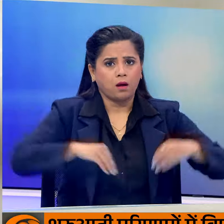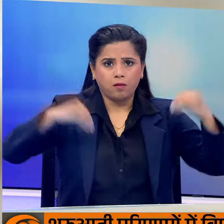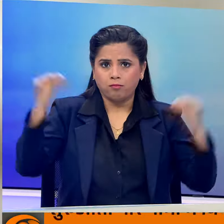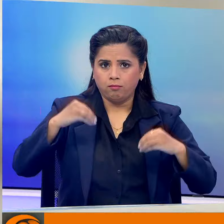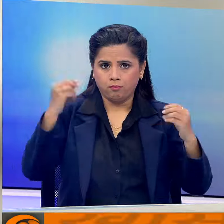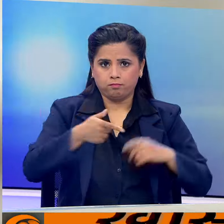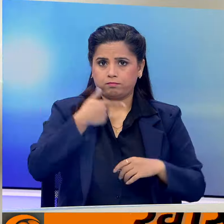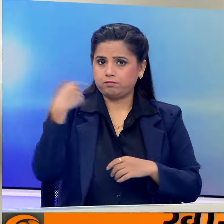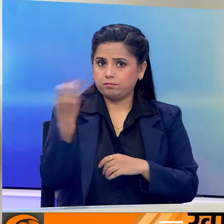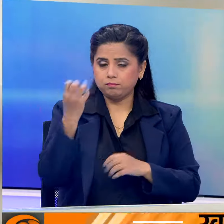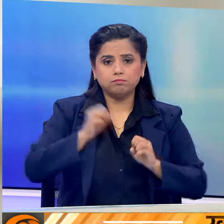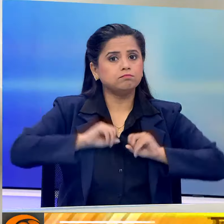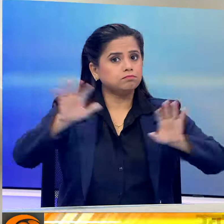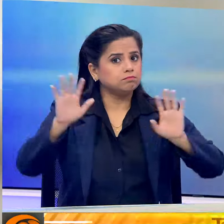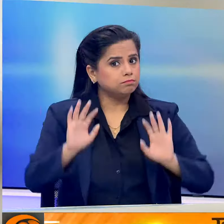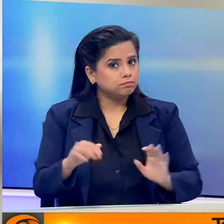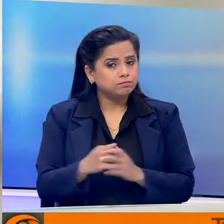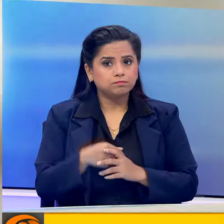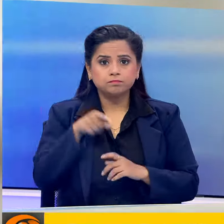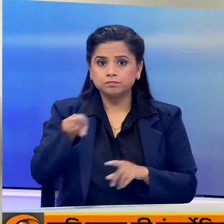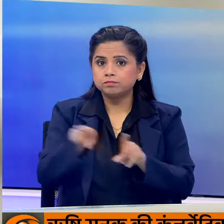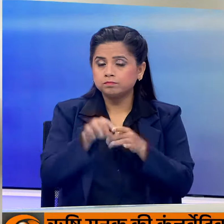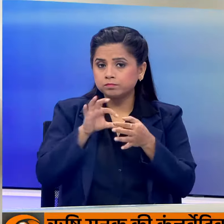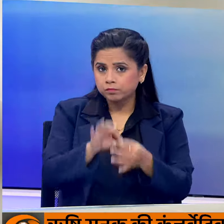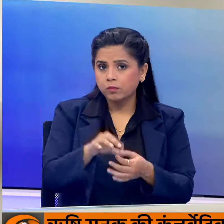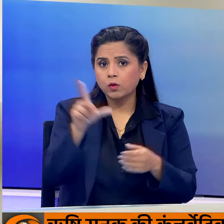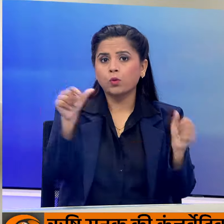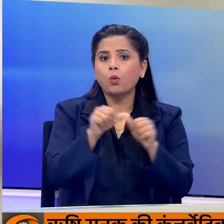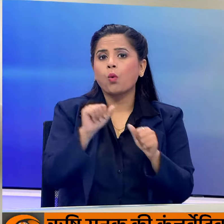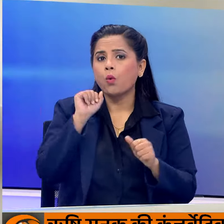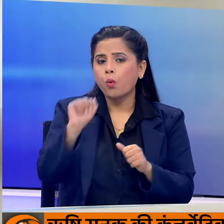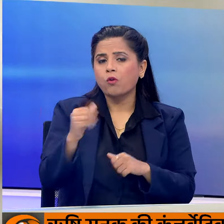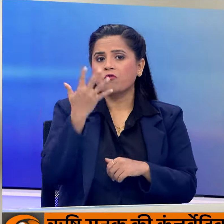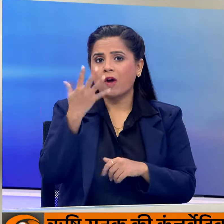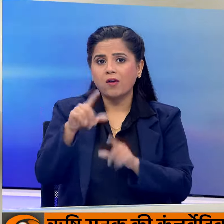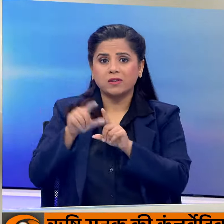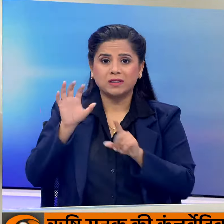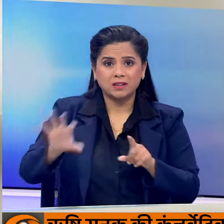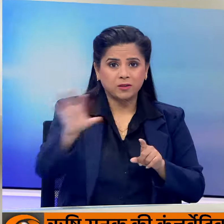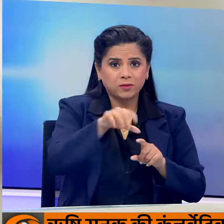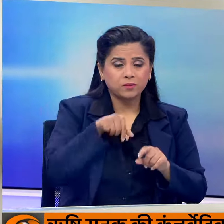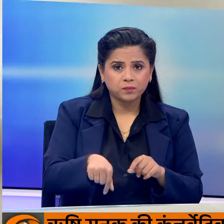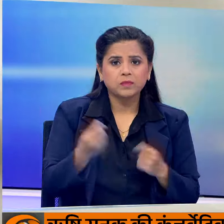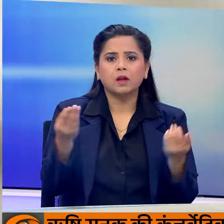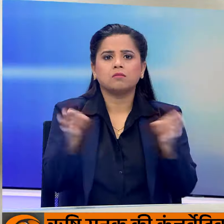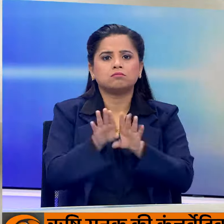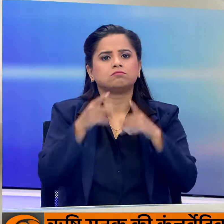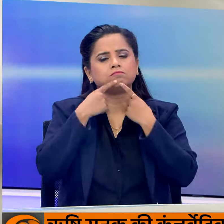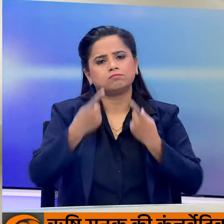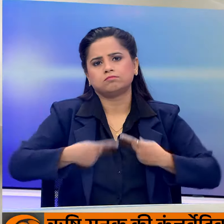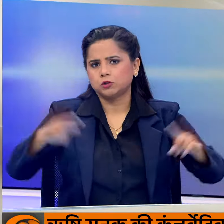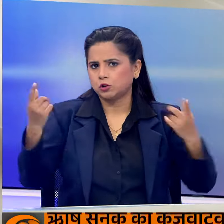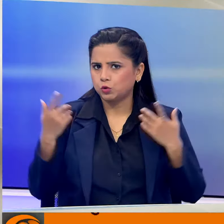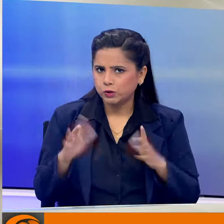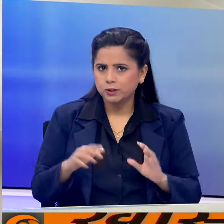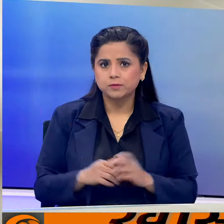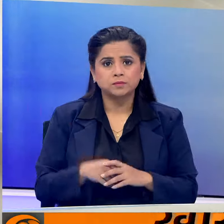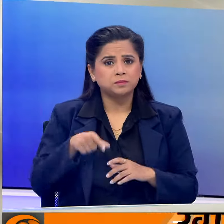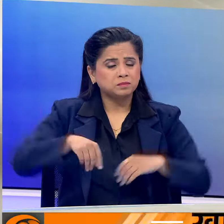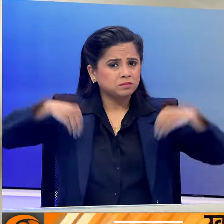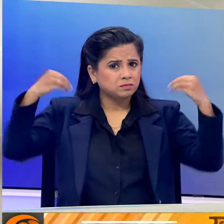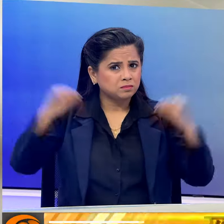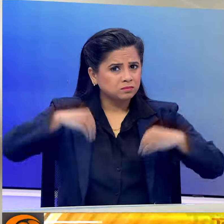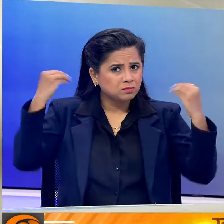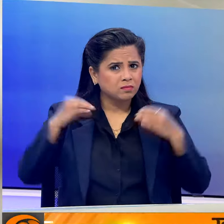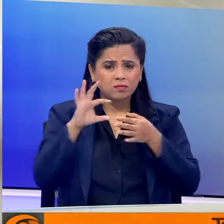का रेड अलर्ट जारी किया गया है जिसके चलते उत्राखन के पांच जिलों में छुट्टी घोशित कर दी गई है भारी